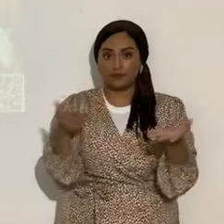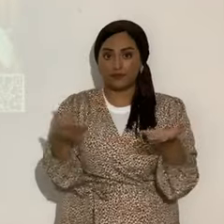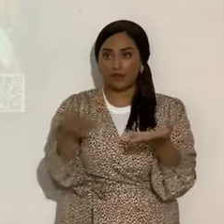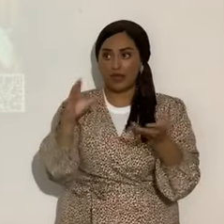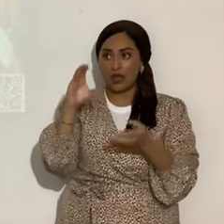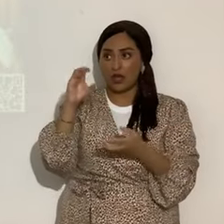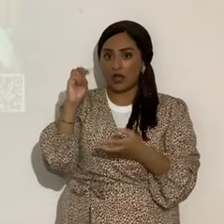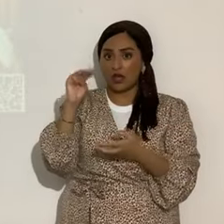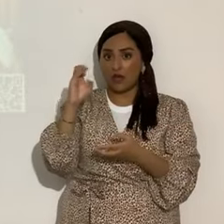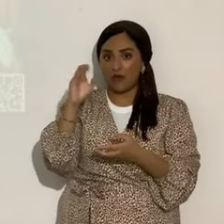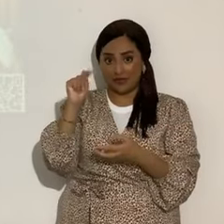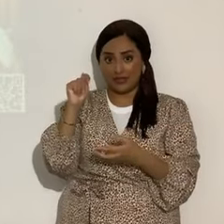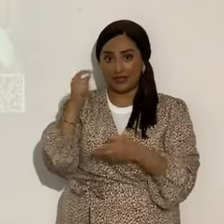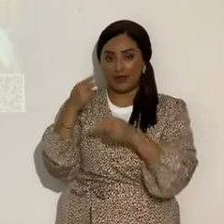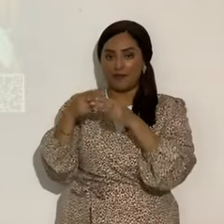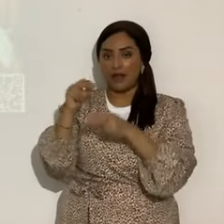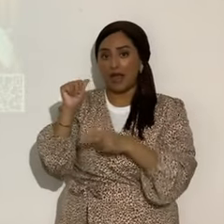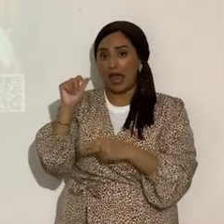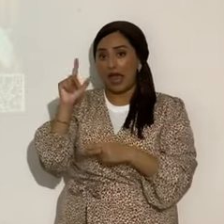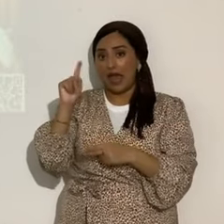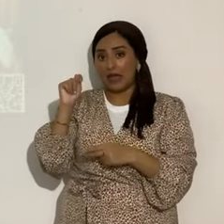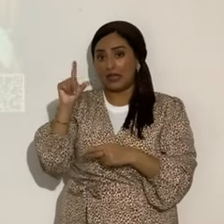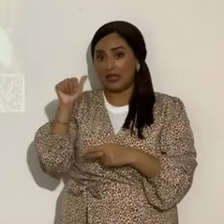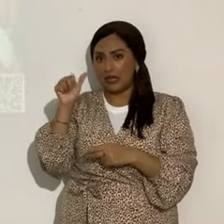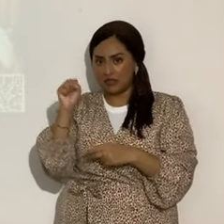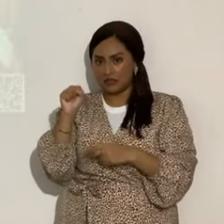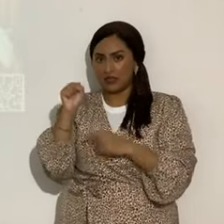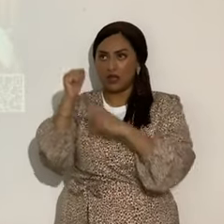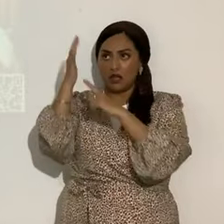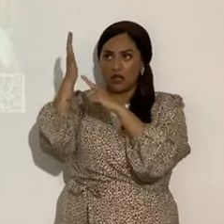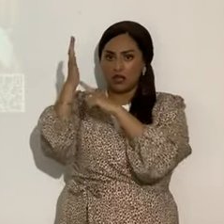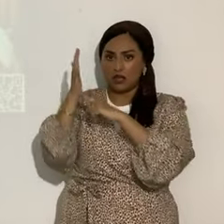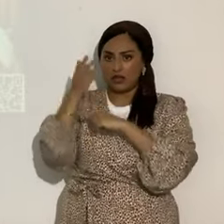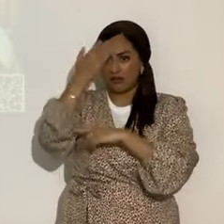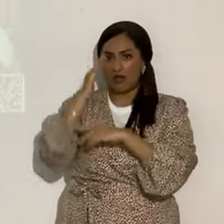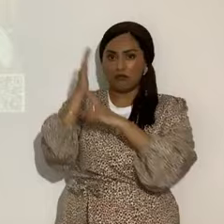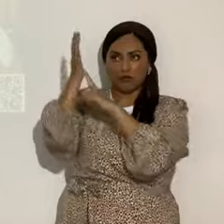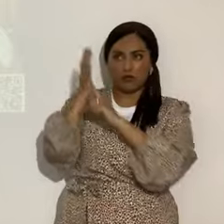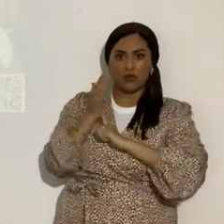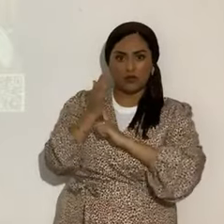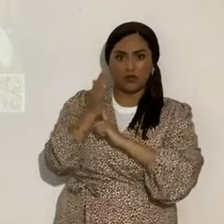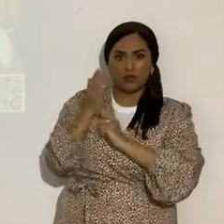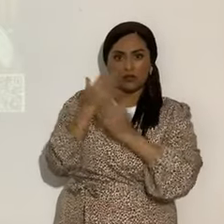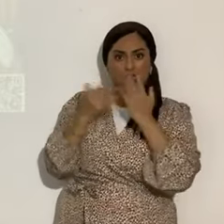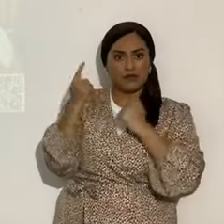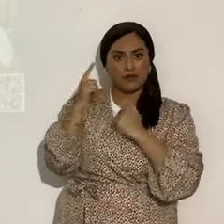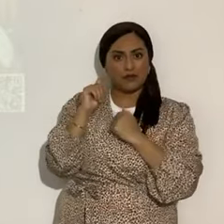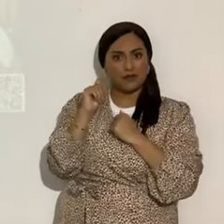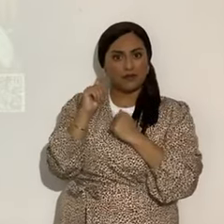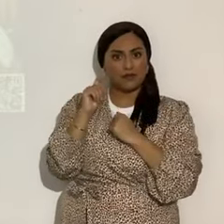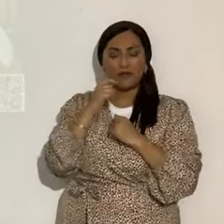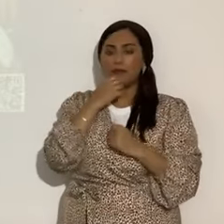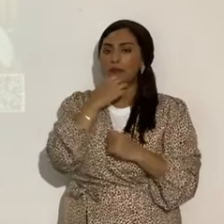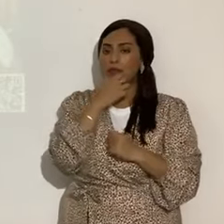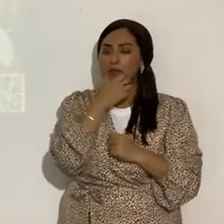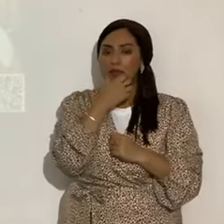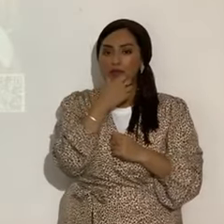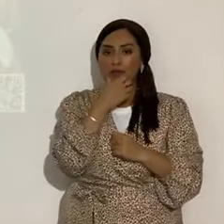Atlas, que es el usurpador, es una señal de Dios, de Elohim? Estoy hablando así porque hay muchos conectados nuevecitos. Saludos a